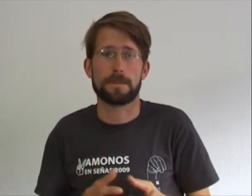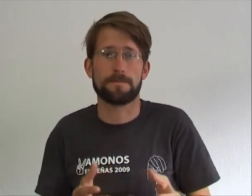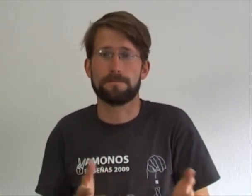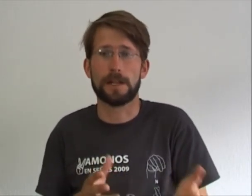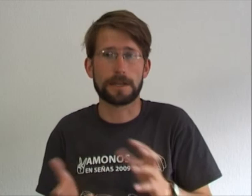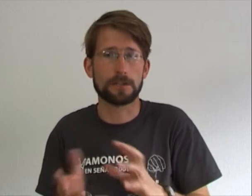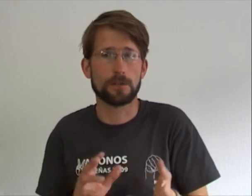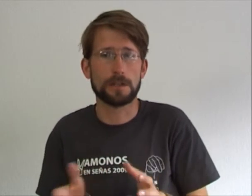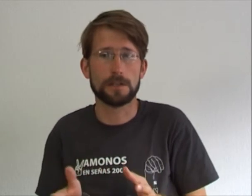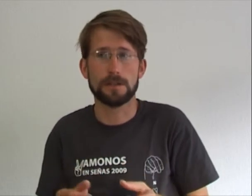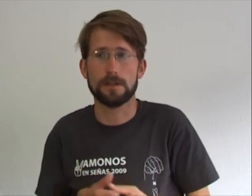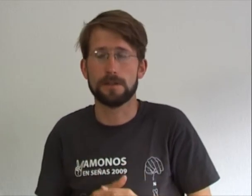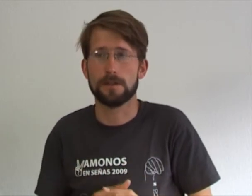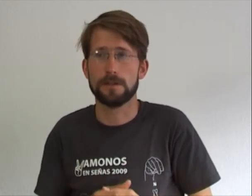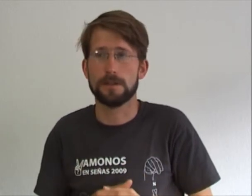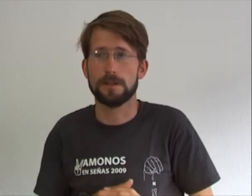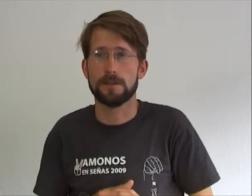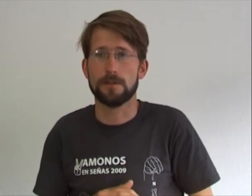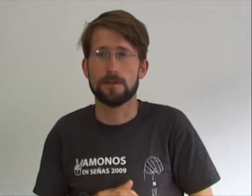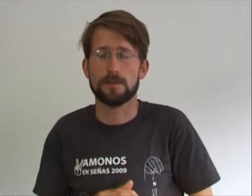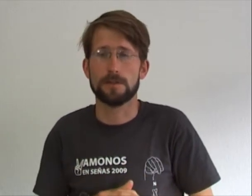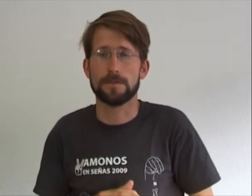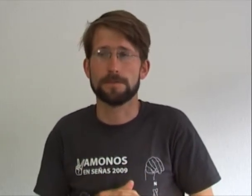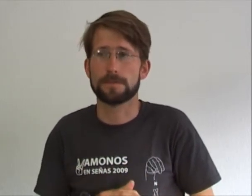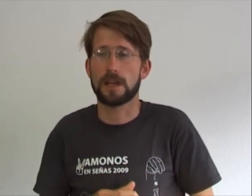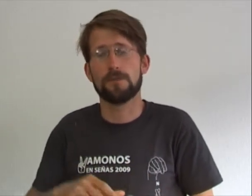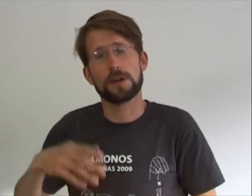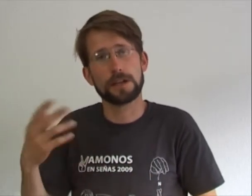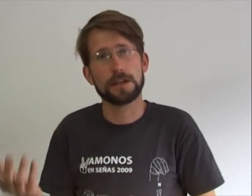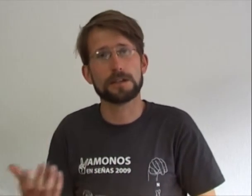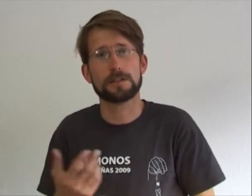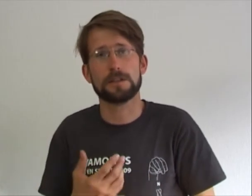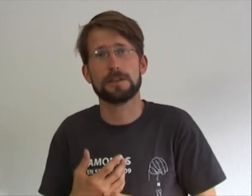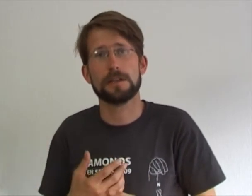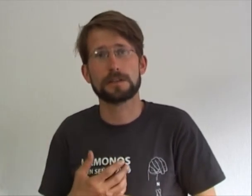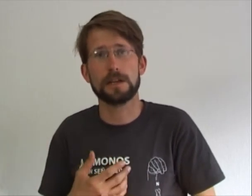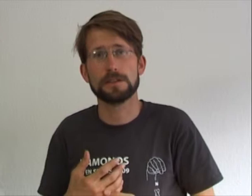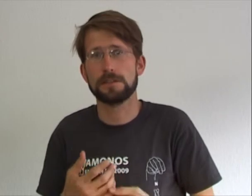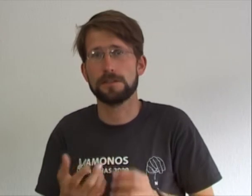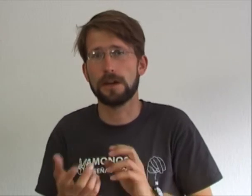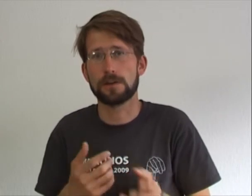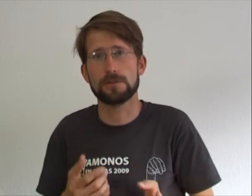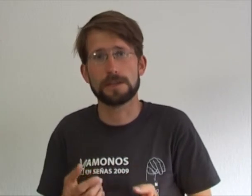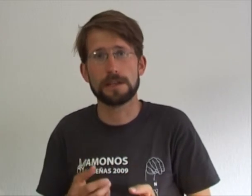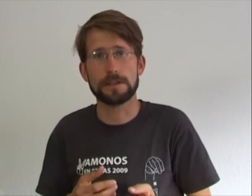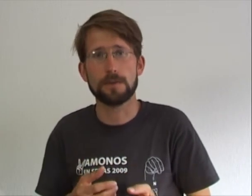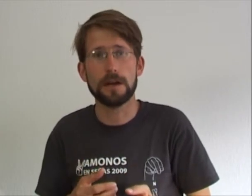alrededor o afuera de las clases se va a conocerle igual,